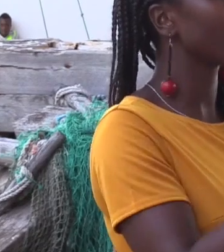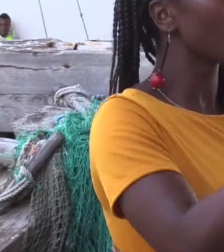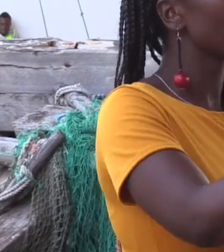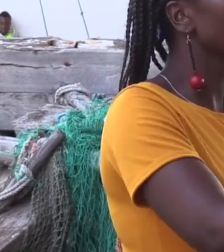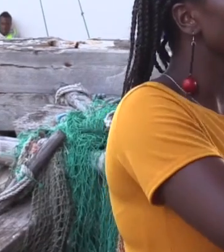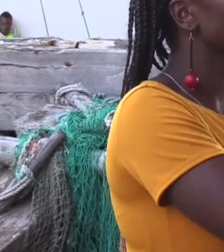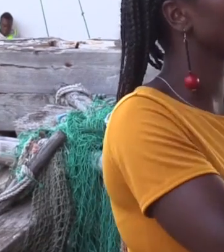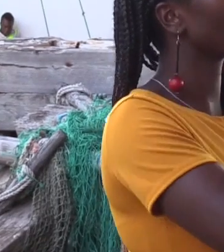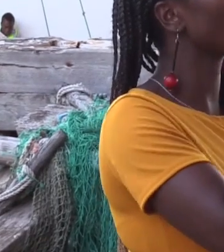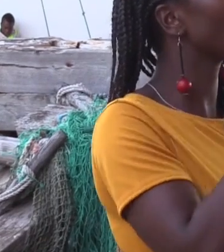esperança no futuro?